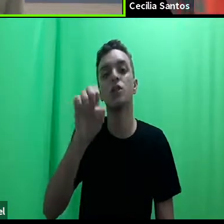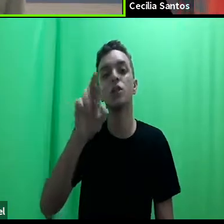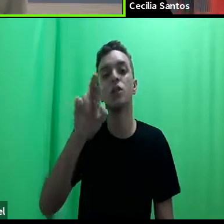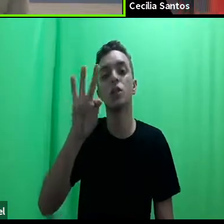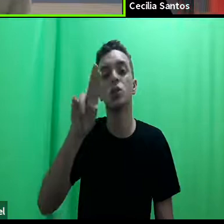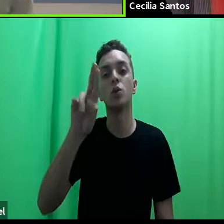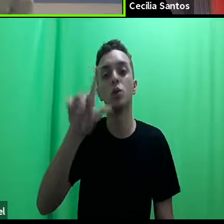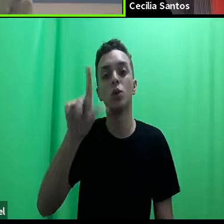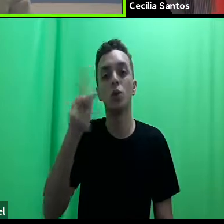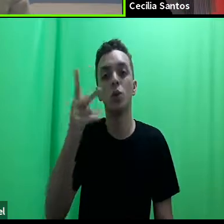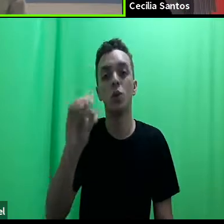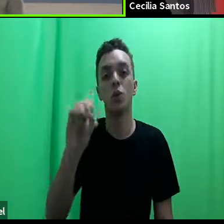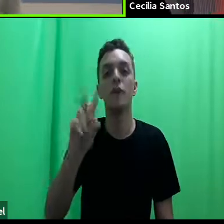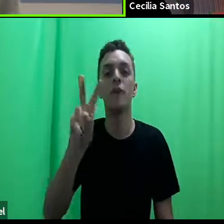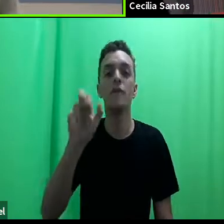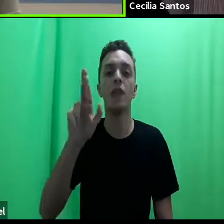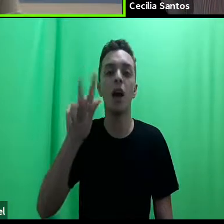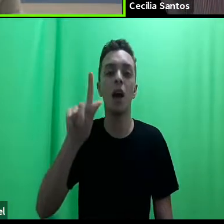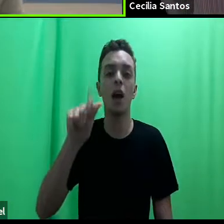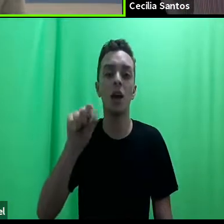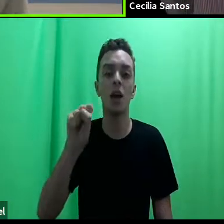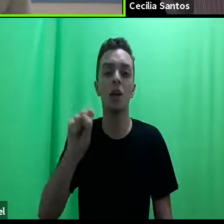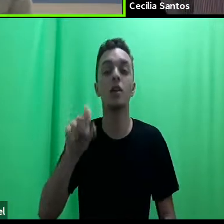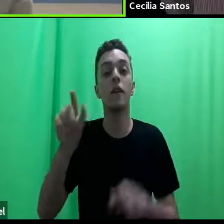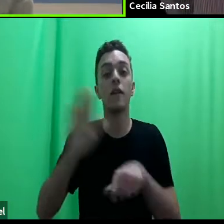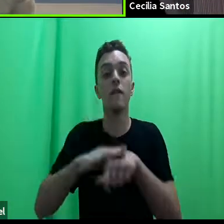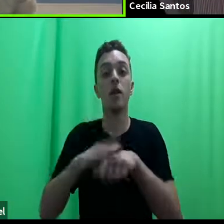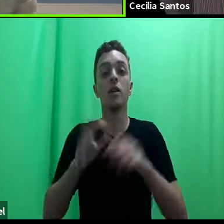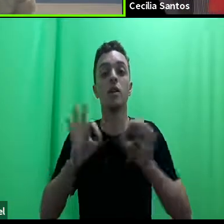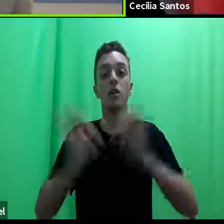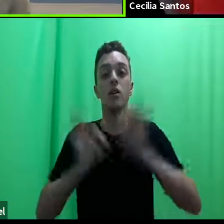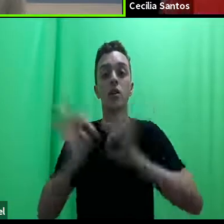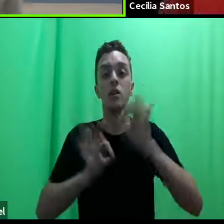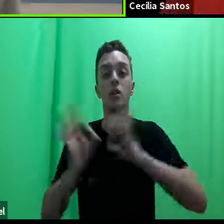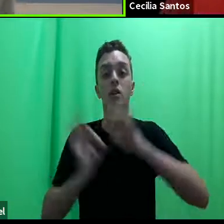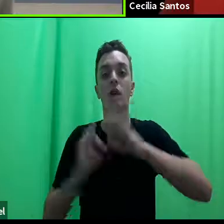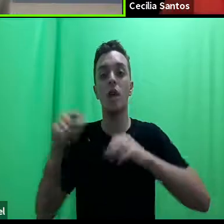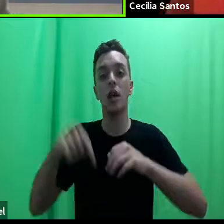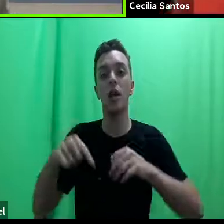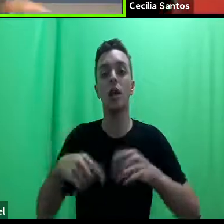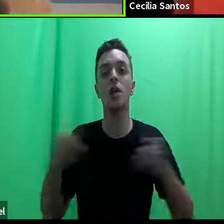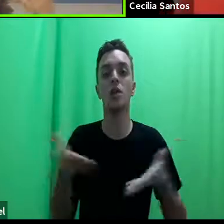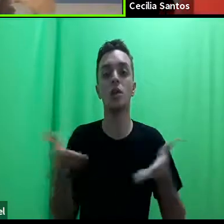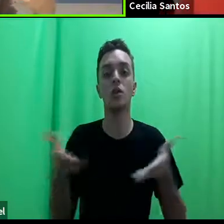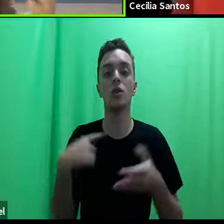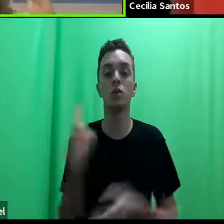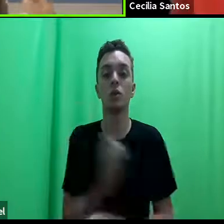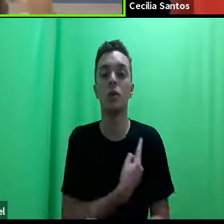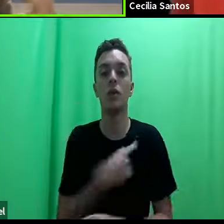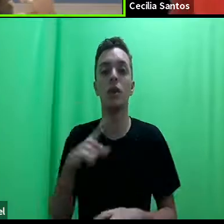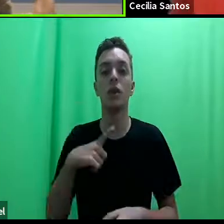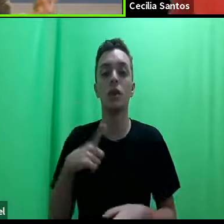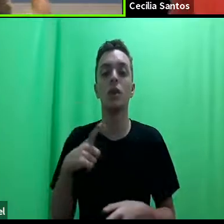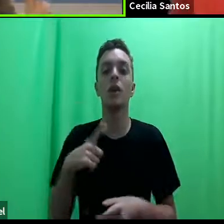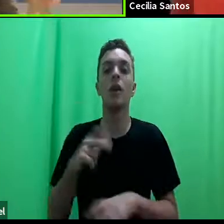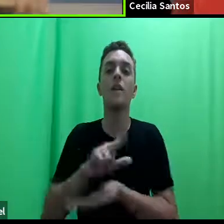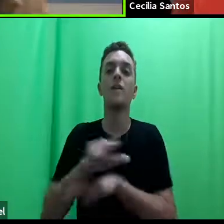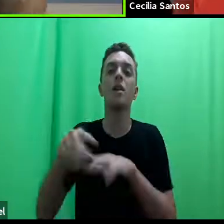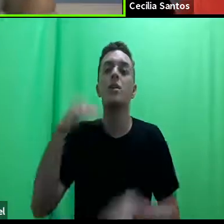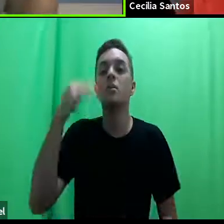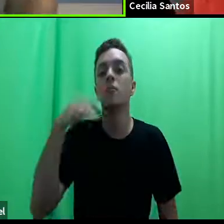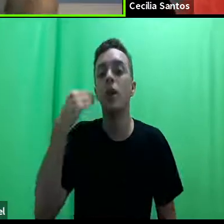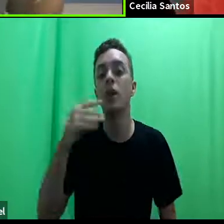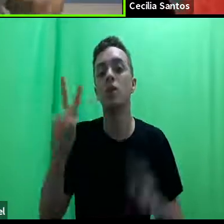que coordena esse evento conosco, que organiza esse evento conosco e que coordena esse Núcleo de Prática. Então, são muitas as experiências de clínica